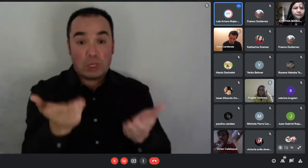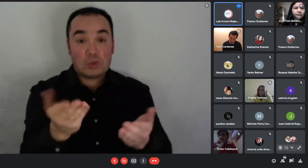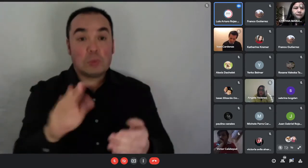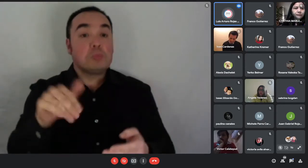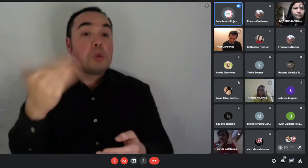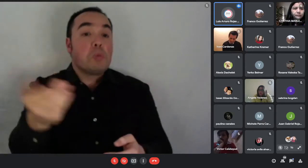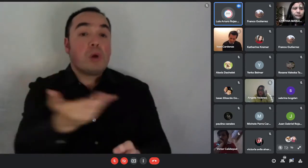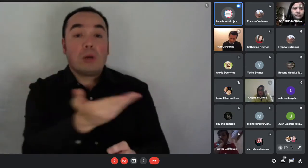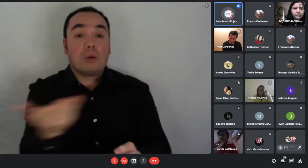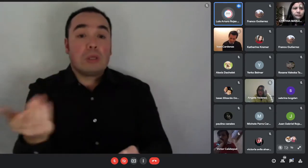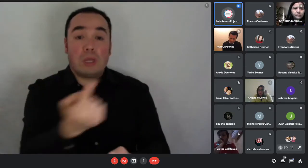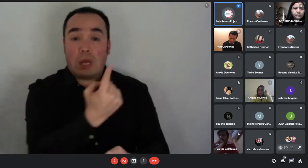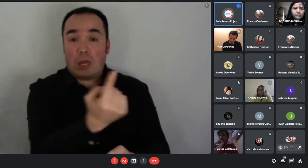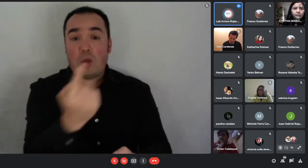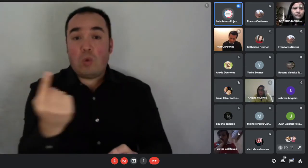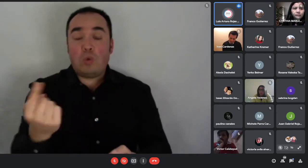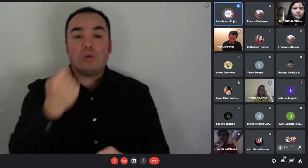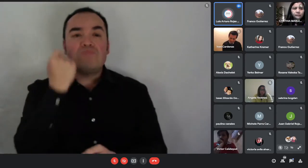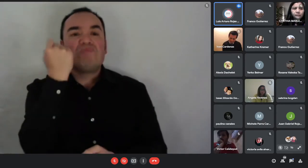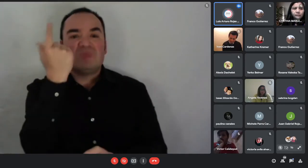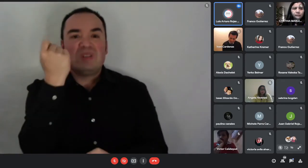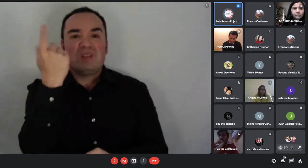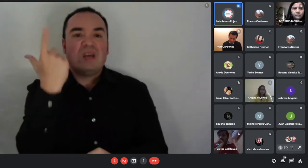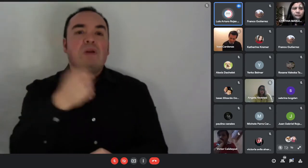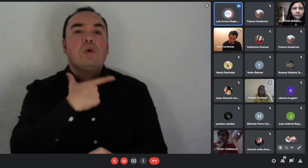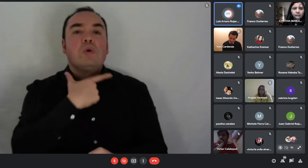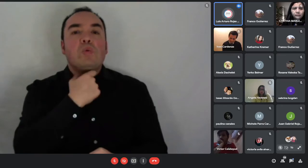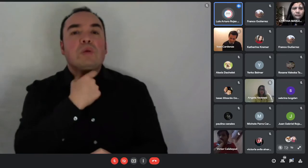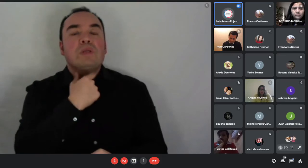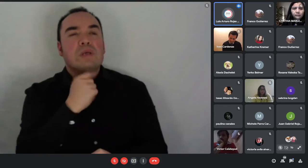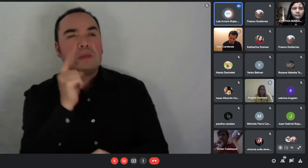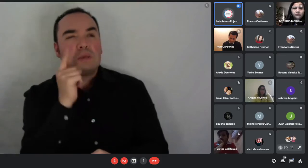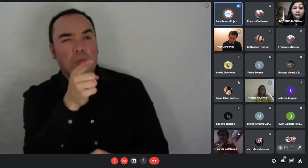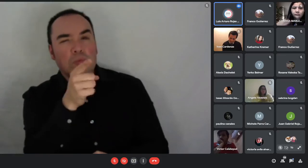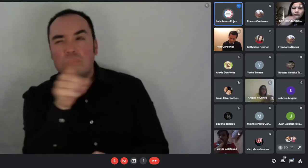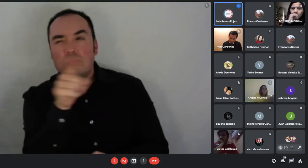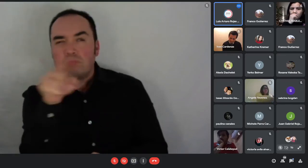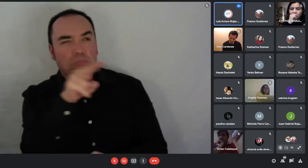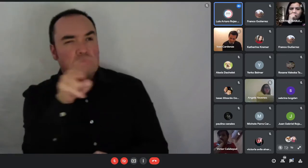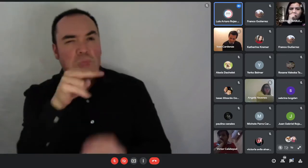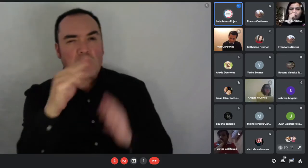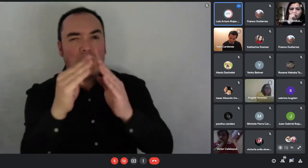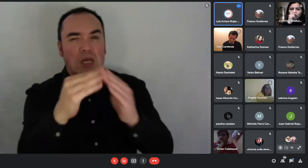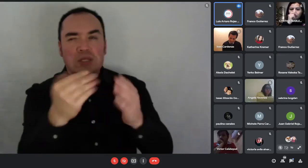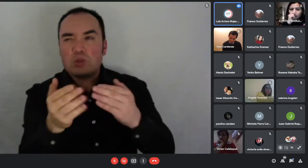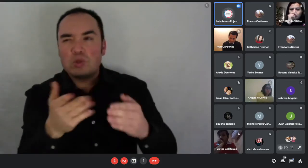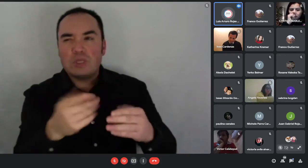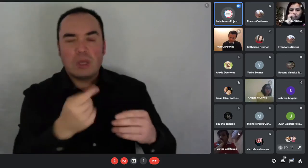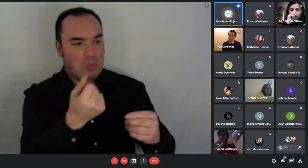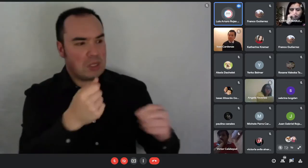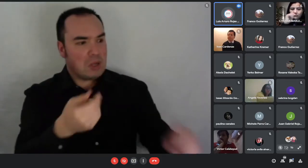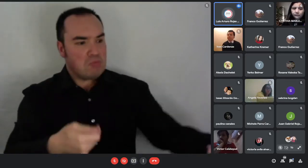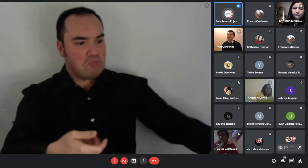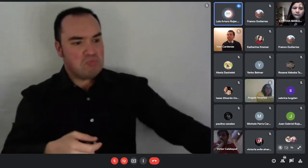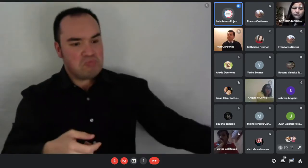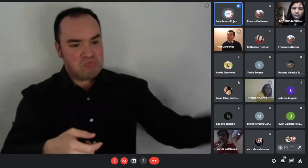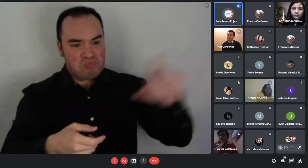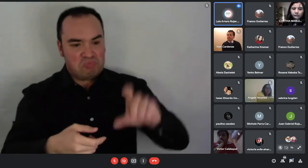momento ustedes logren obtener el subsidio. Cuando se va a generar la aplicación del subsidio, se entrega toda esa asesoría y toda esa